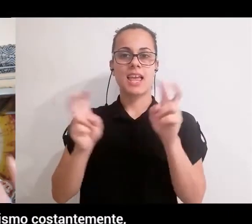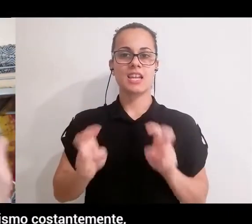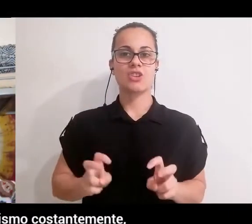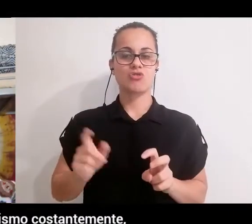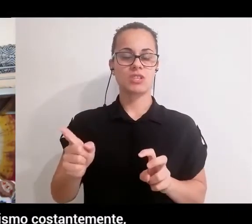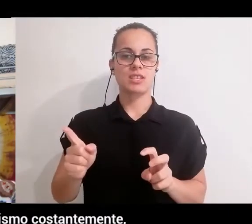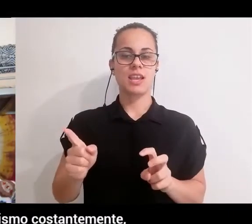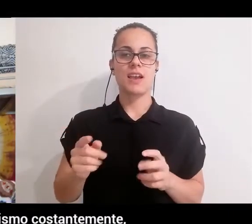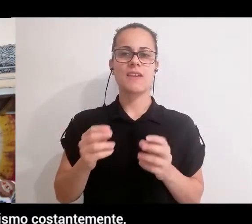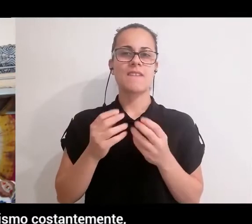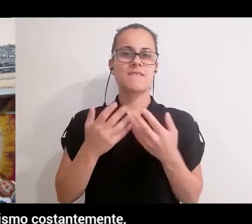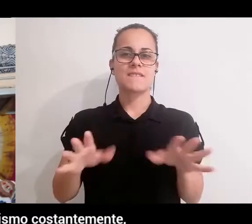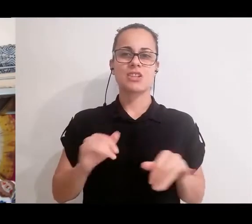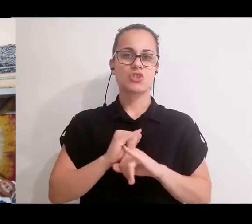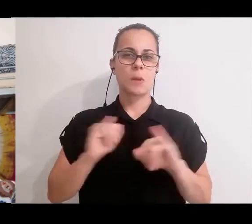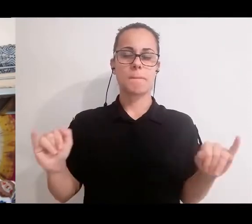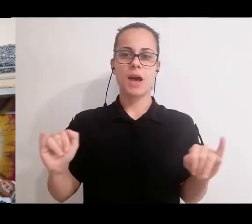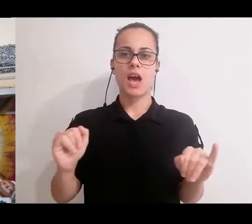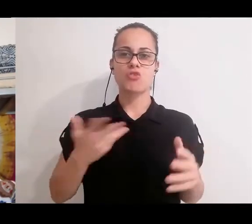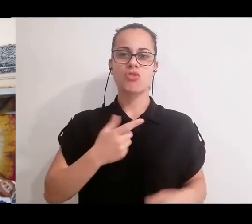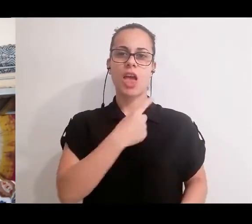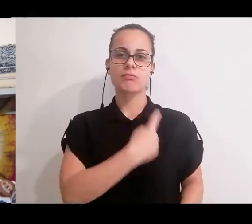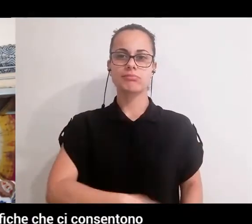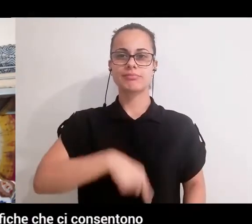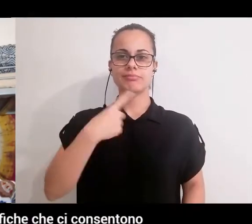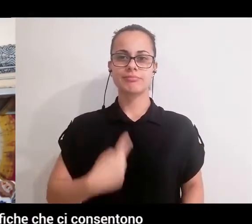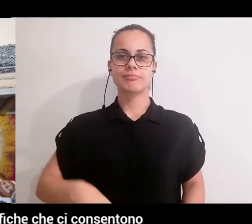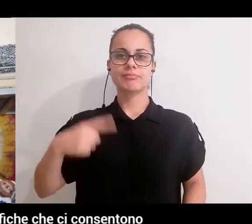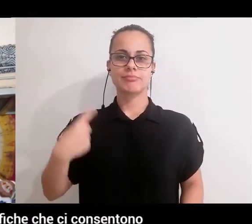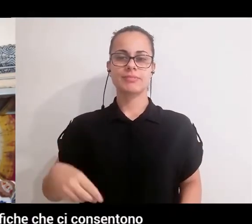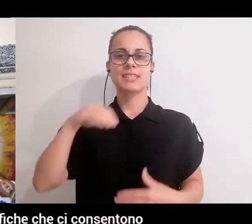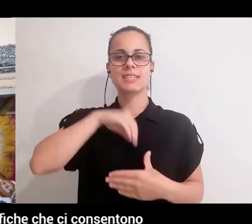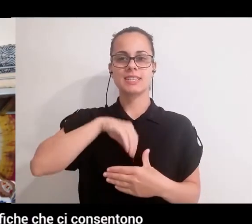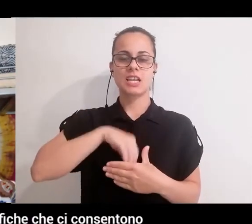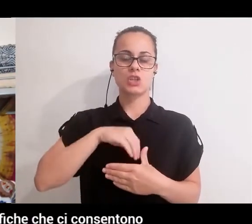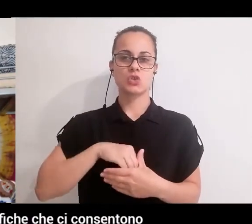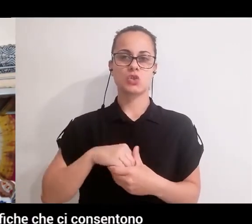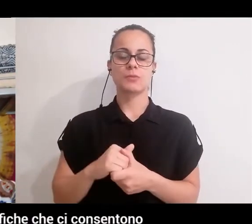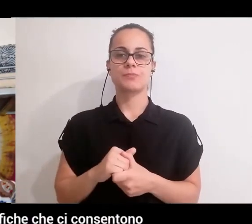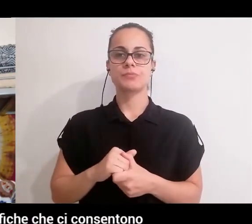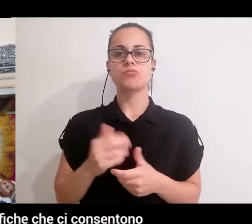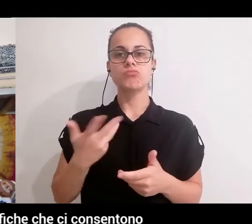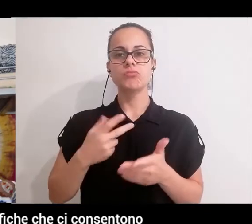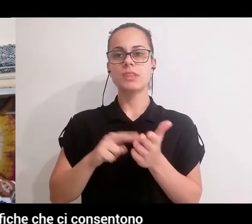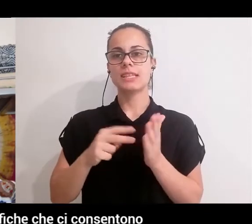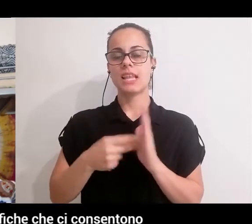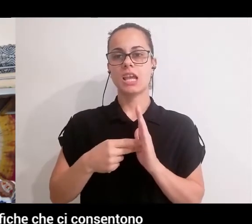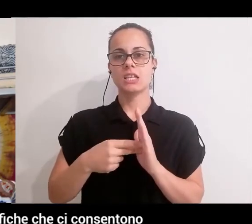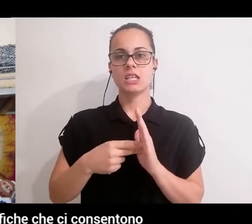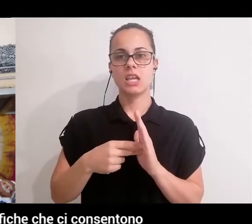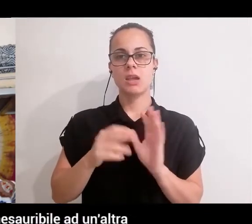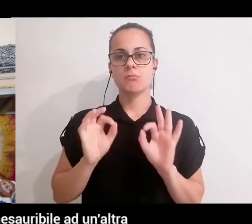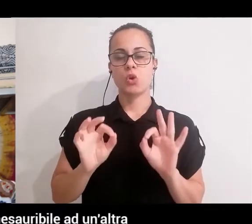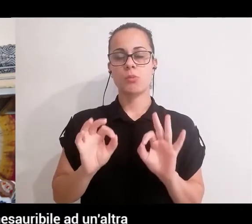attraverso il nostro organismo costantemente. Abbiamo accesso attraverso il Reiki, ci sono proprio delle tecniche specifiche che ci